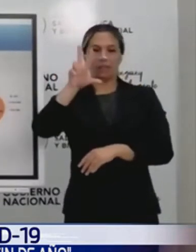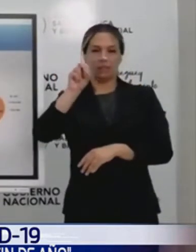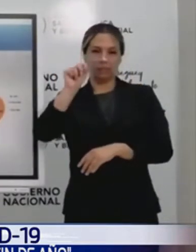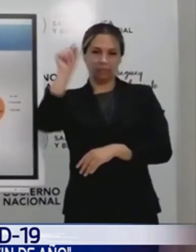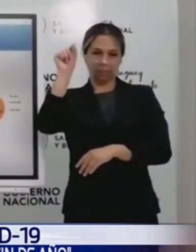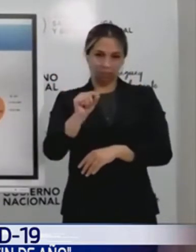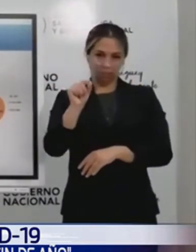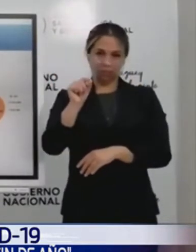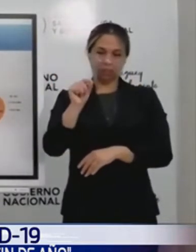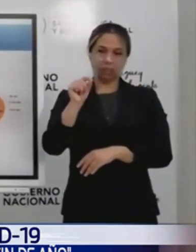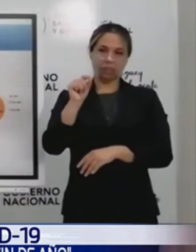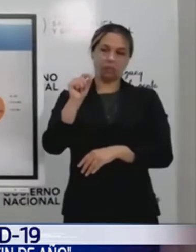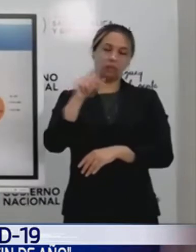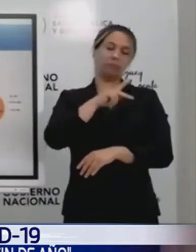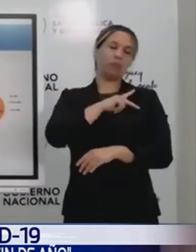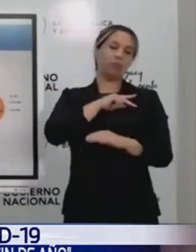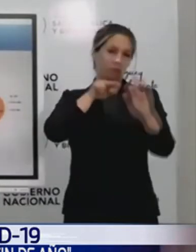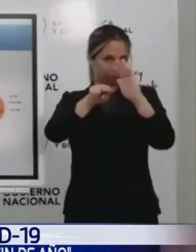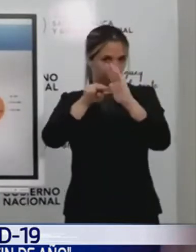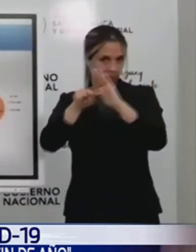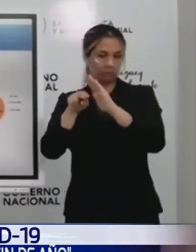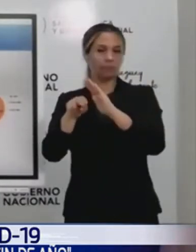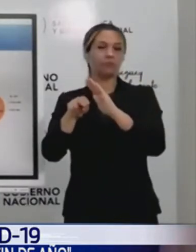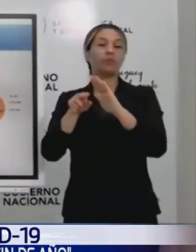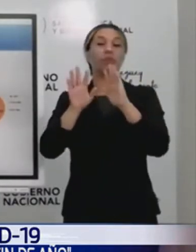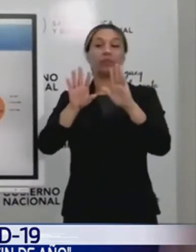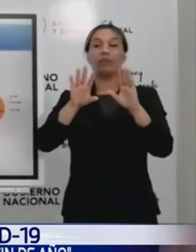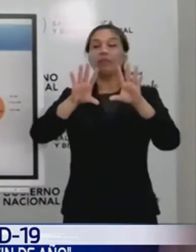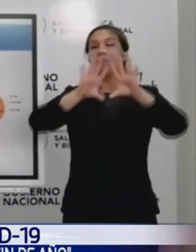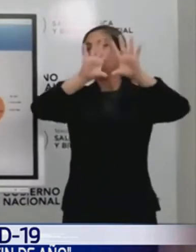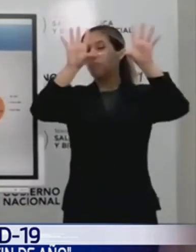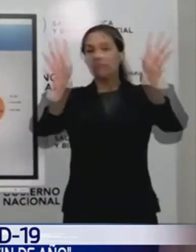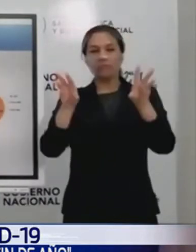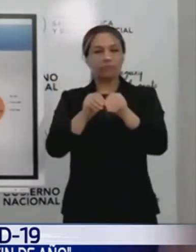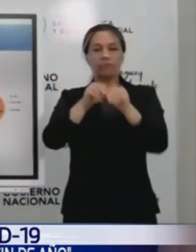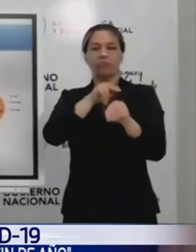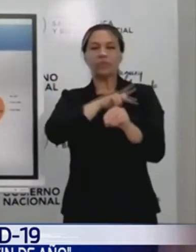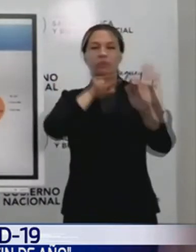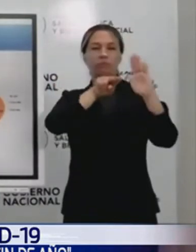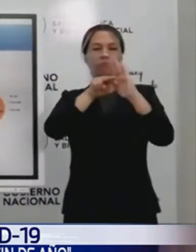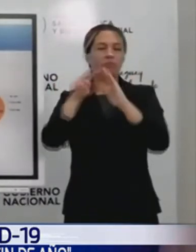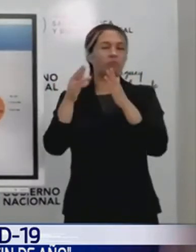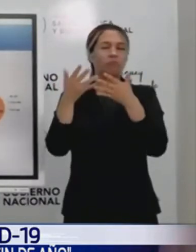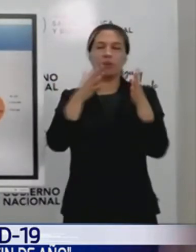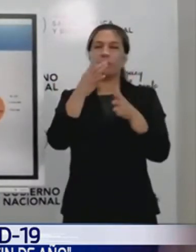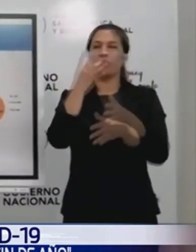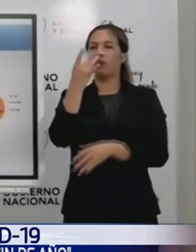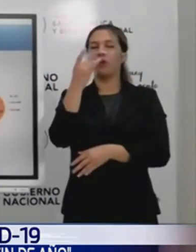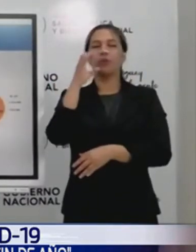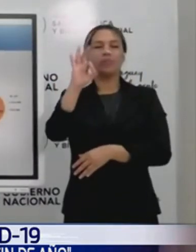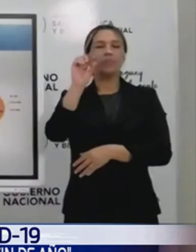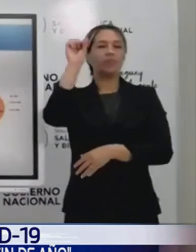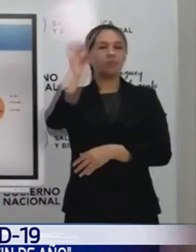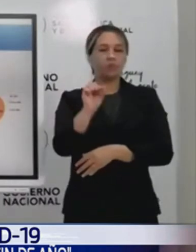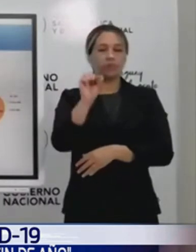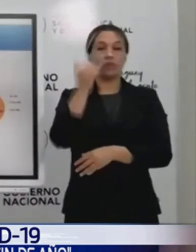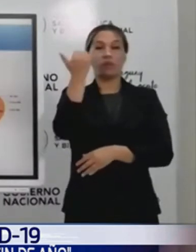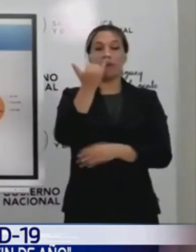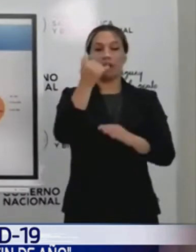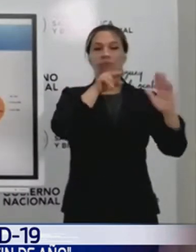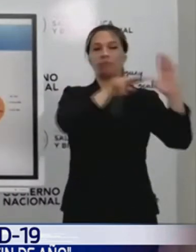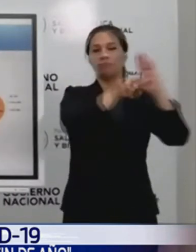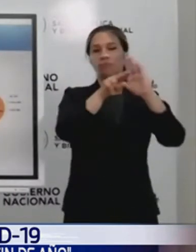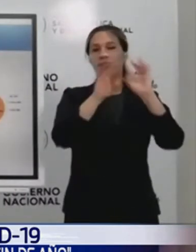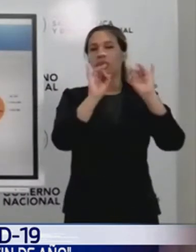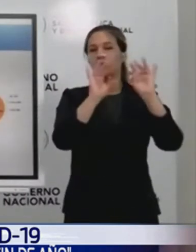de las internaciones. De todas las internaciones, el 81%, o podemos ordenar el 80% está en la sala, y el